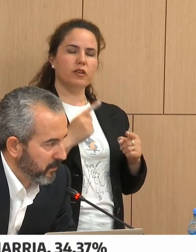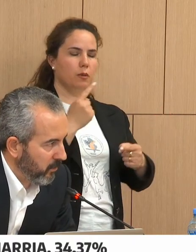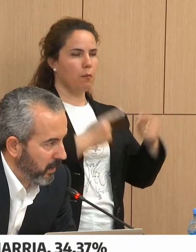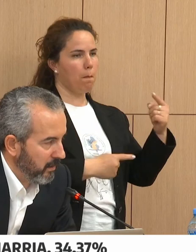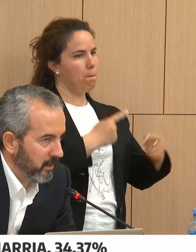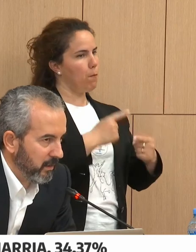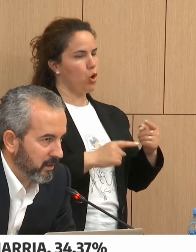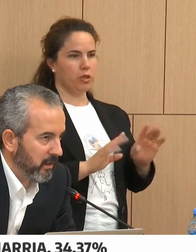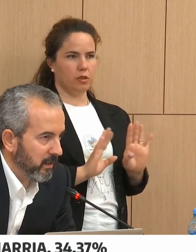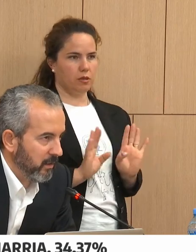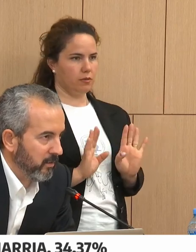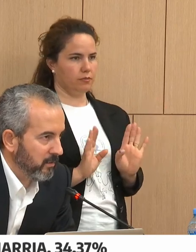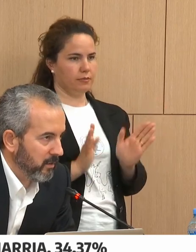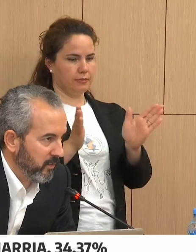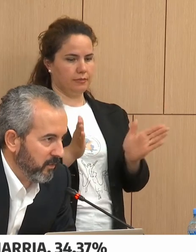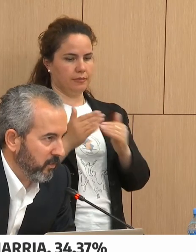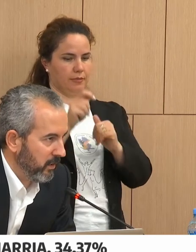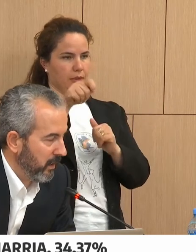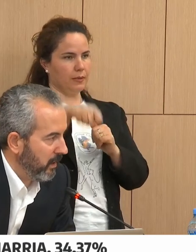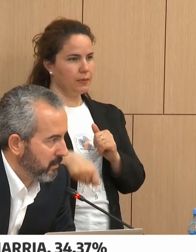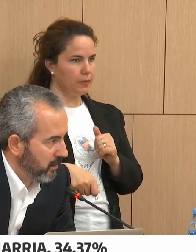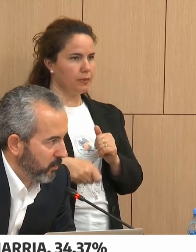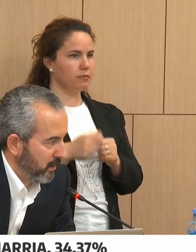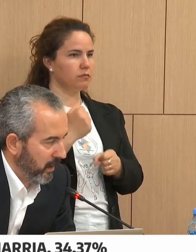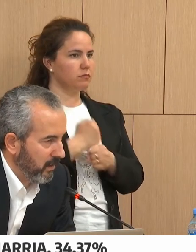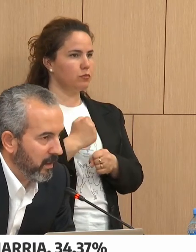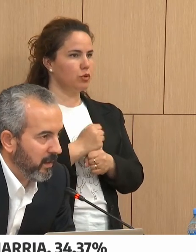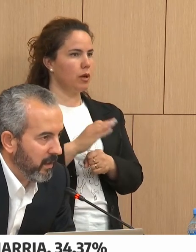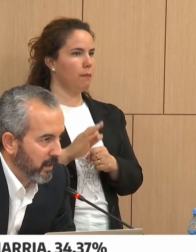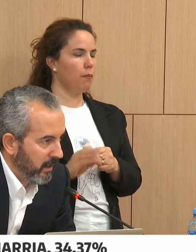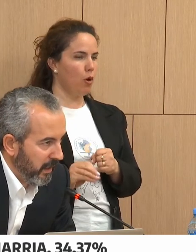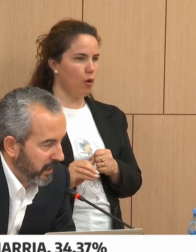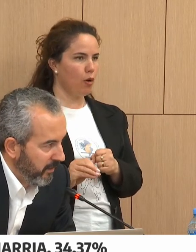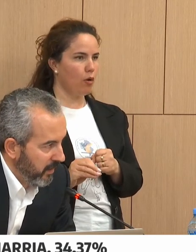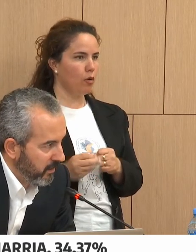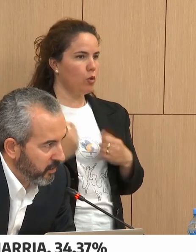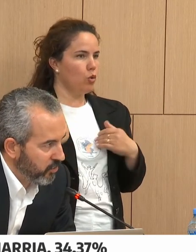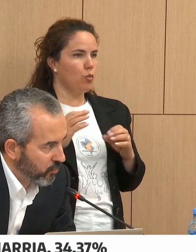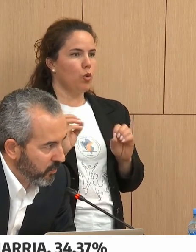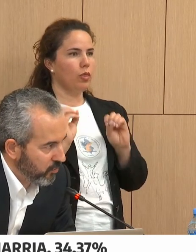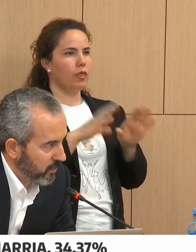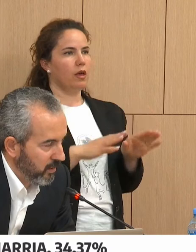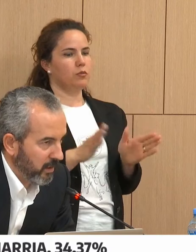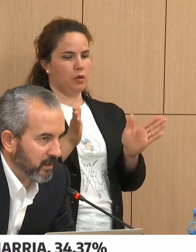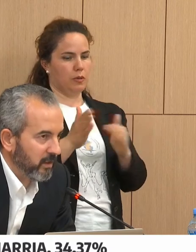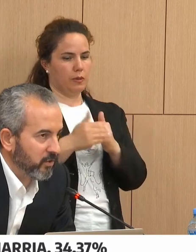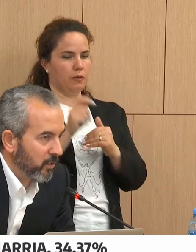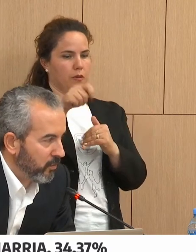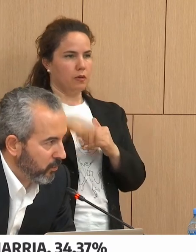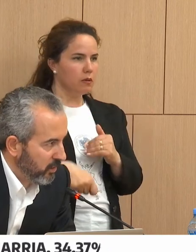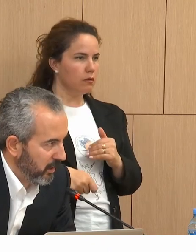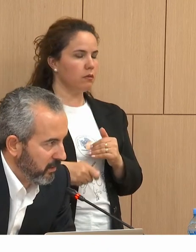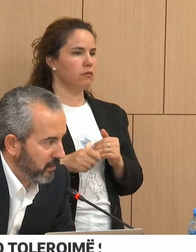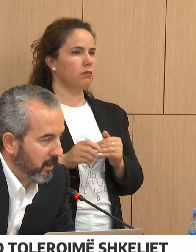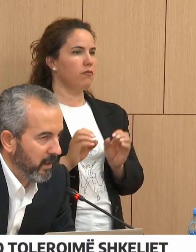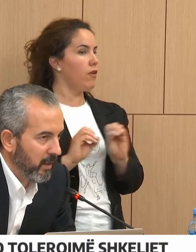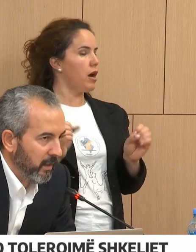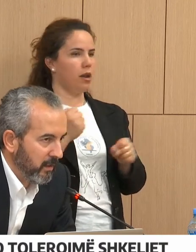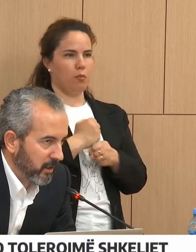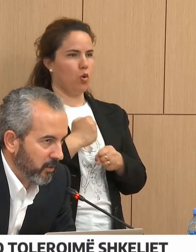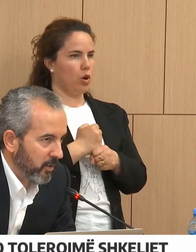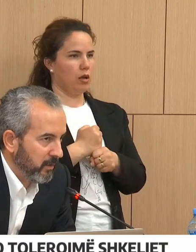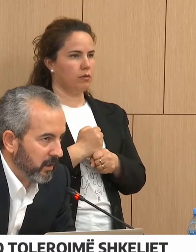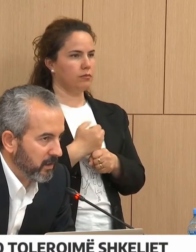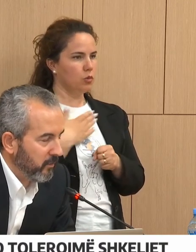spekulant i cili kërkom të përfitoj nga situata ne kemi shumë shumë të dëna se gjithdo kush tjetër